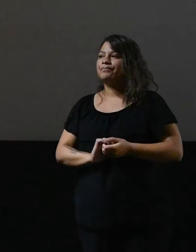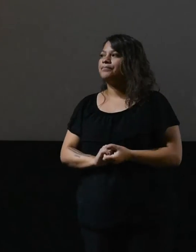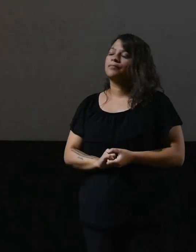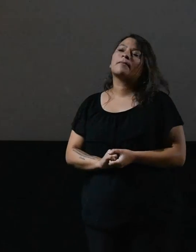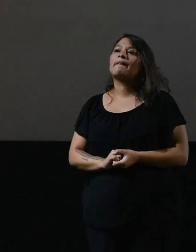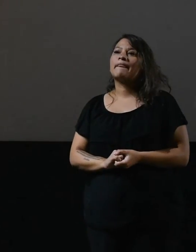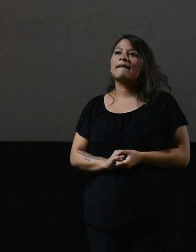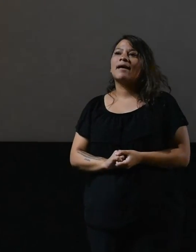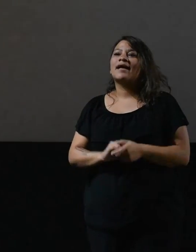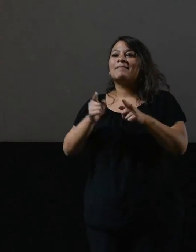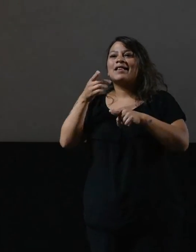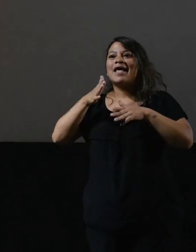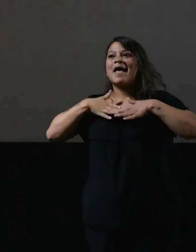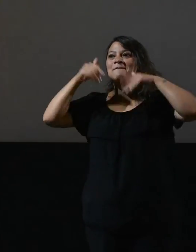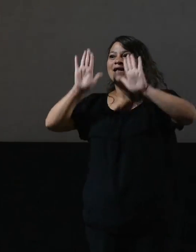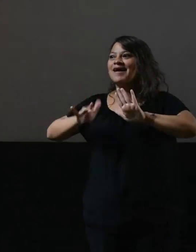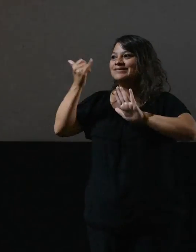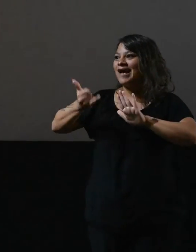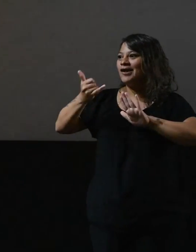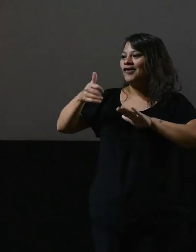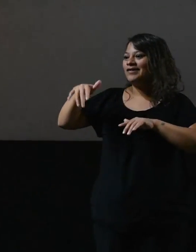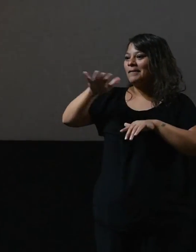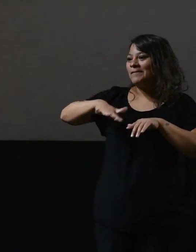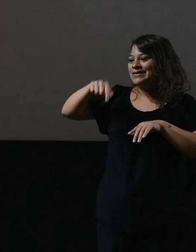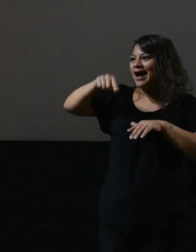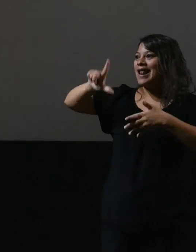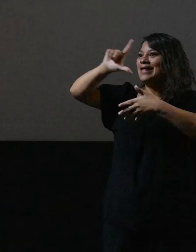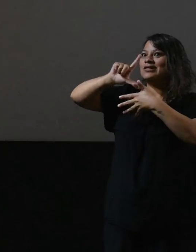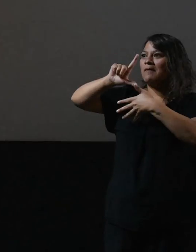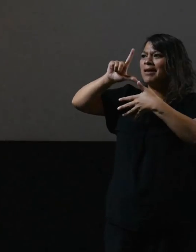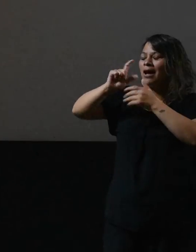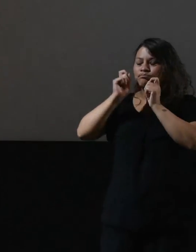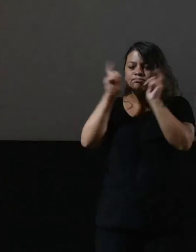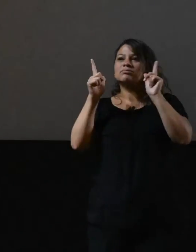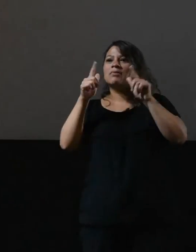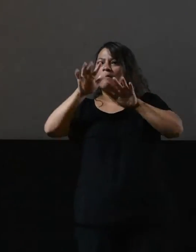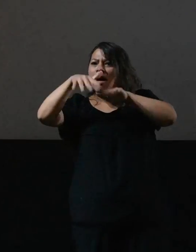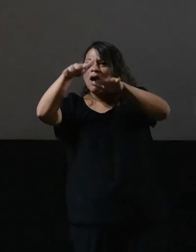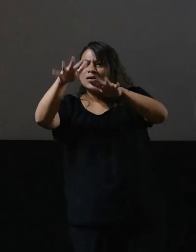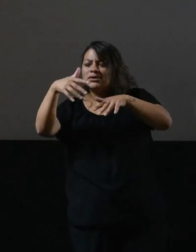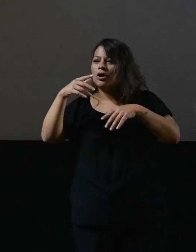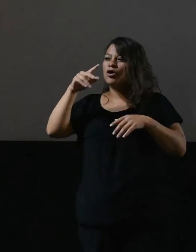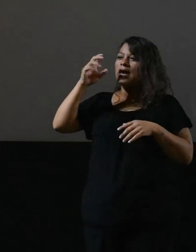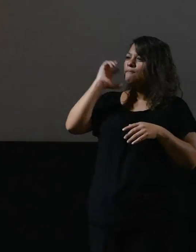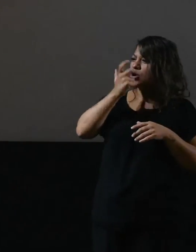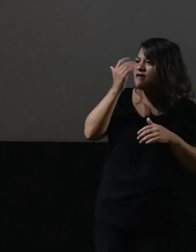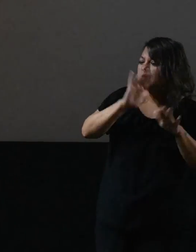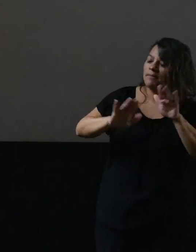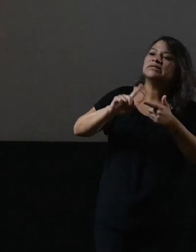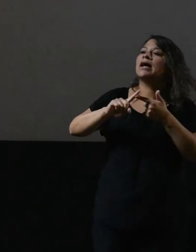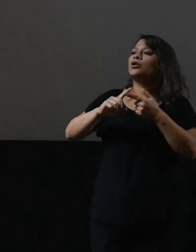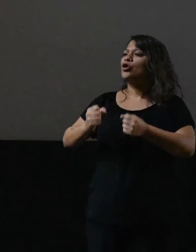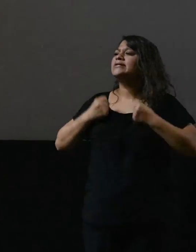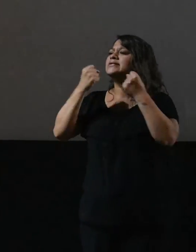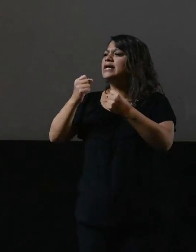Y también nos llena de esperanza lo que está sucediendo en la región. Este despertar latinoamericano, con lo que sucede en Bolivia, con la